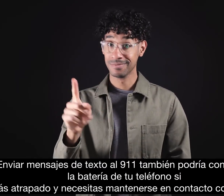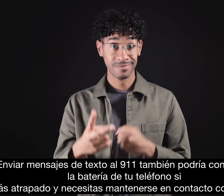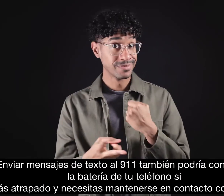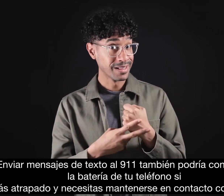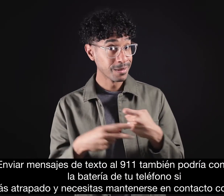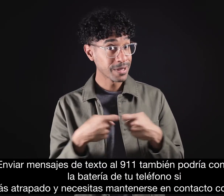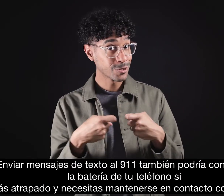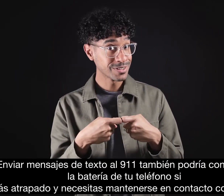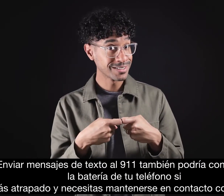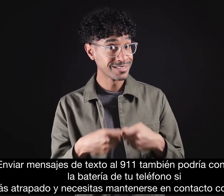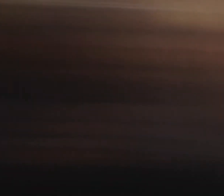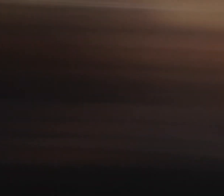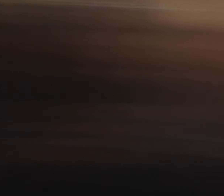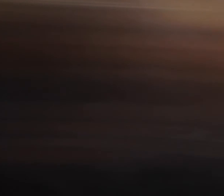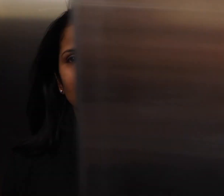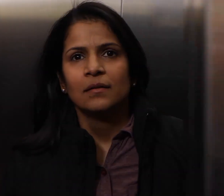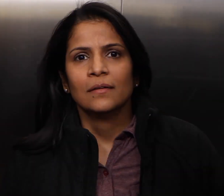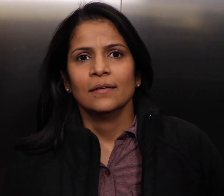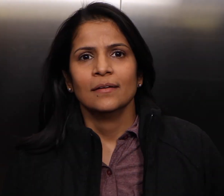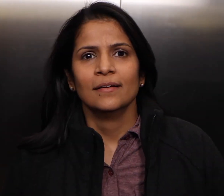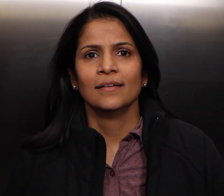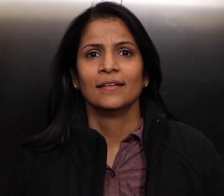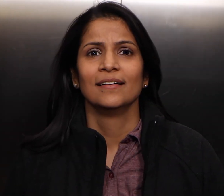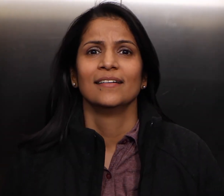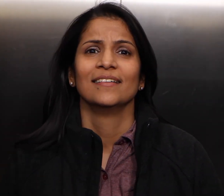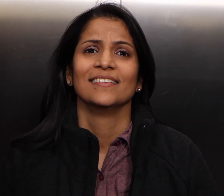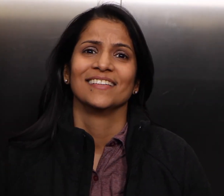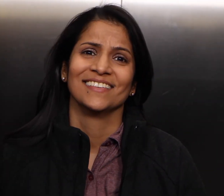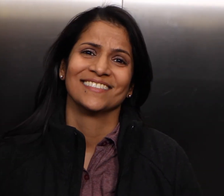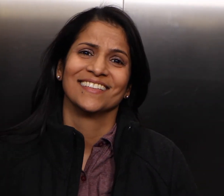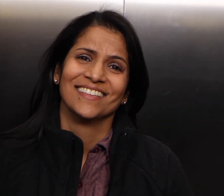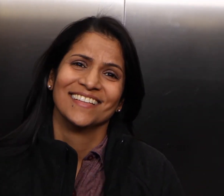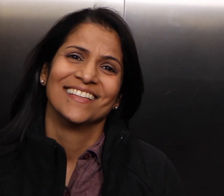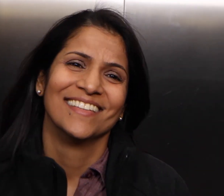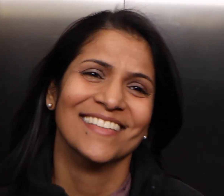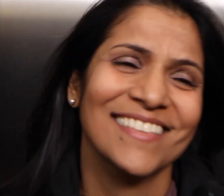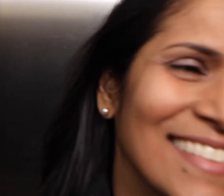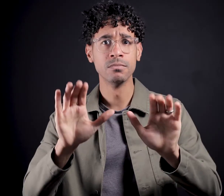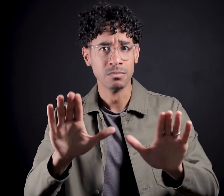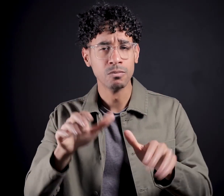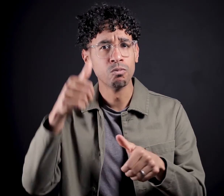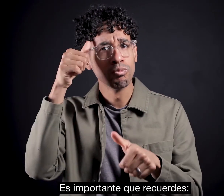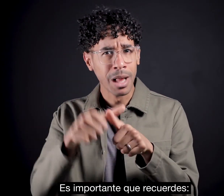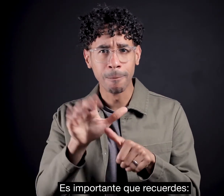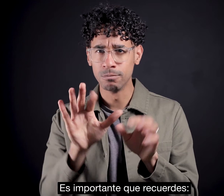podría conservar la batería de tu teléfono si estás atrapado y necesitas mantenerte en contacto con el 911. Es importante que recuerdes.